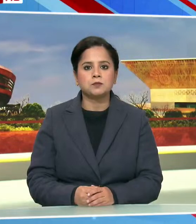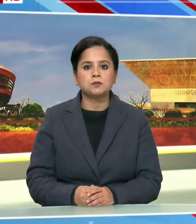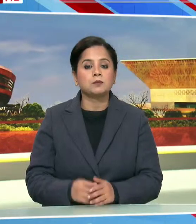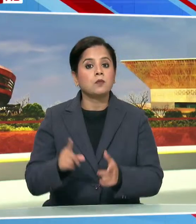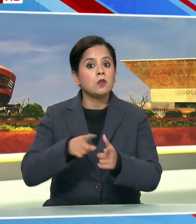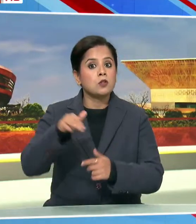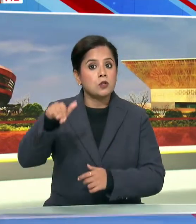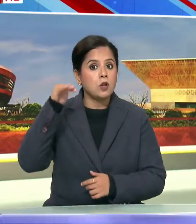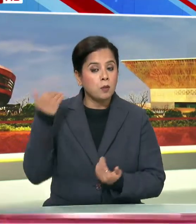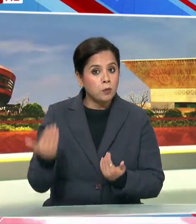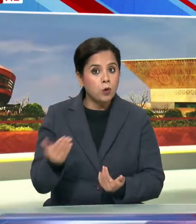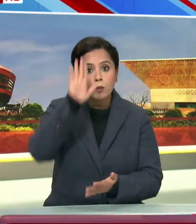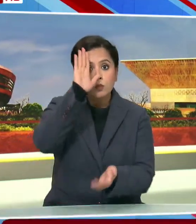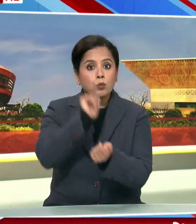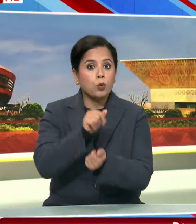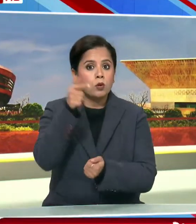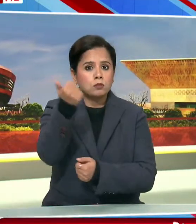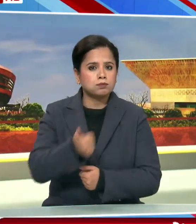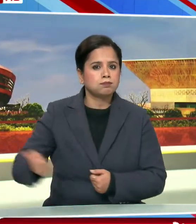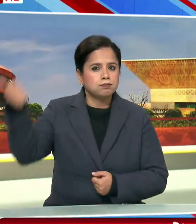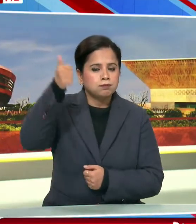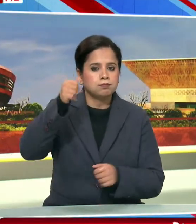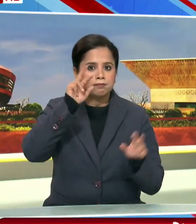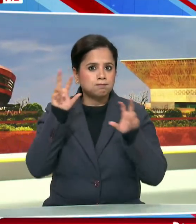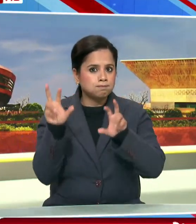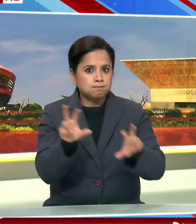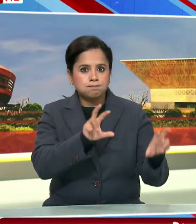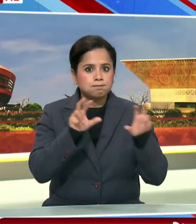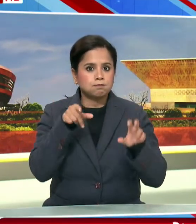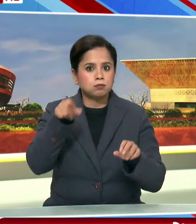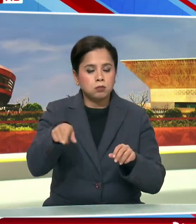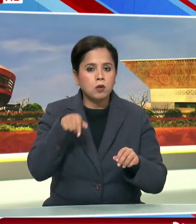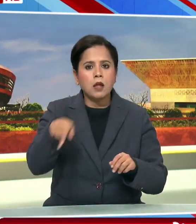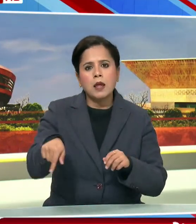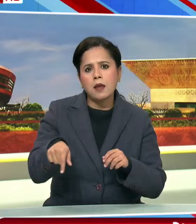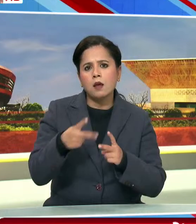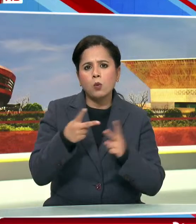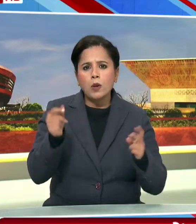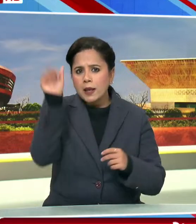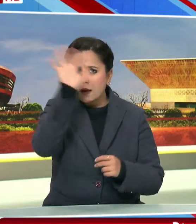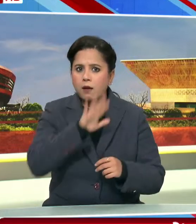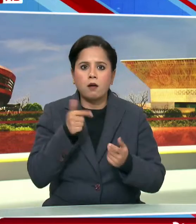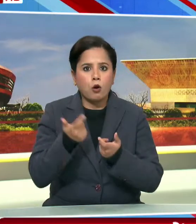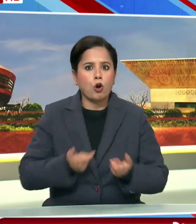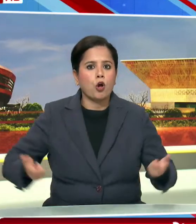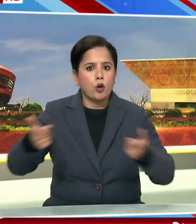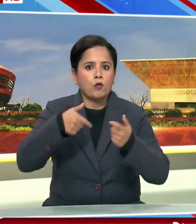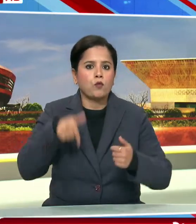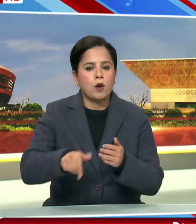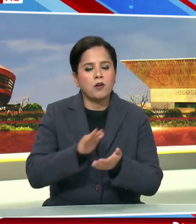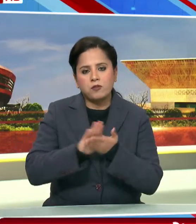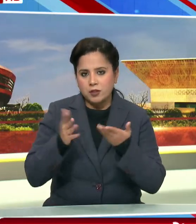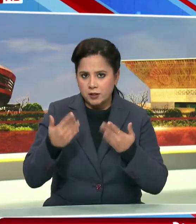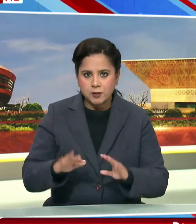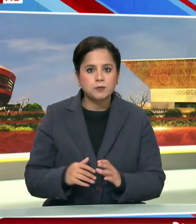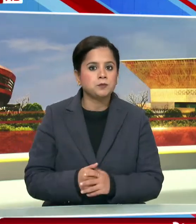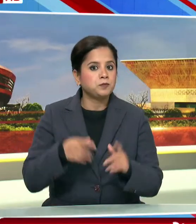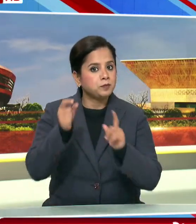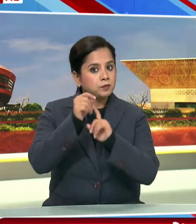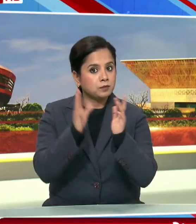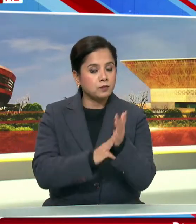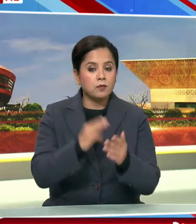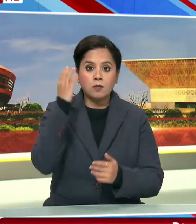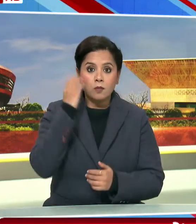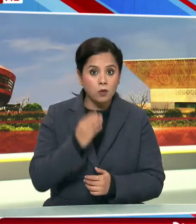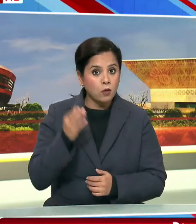जैपुर में पुलिस महानिदेशकों और महानिरीक्षकों के अखिल भारतिय सम्मिलन का हुआ समापन प्रधान